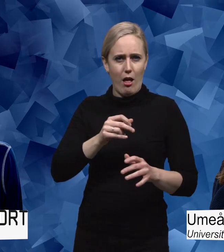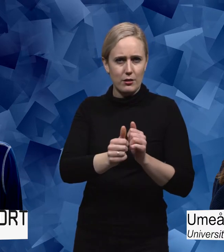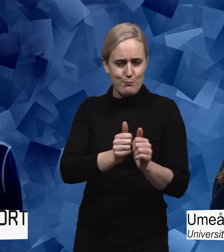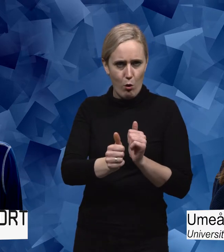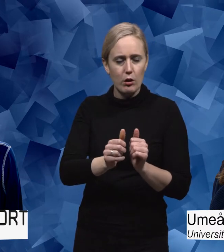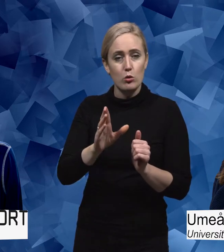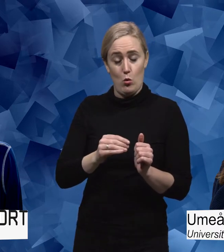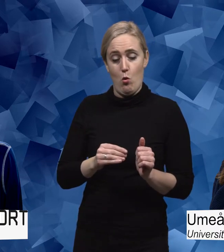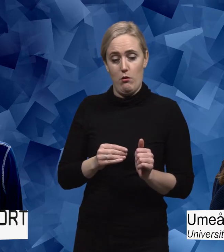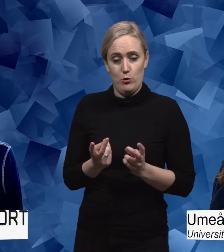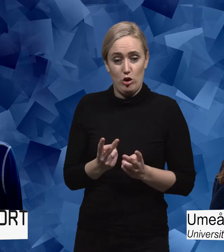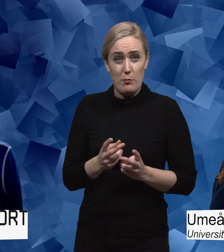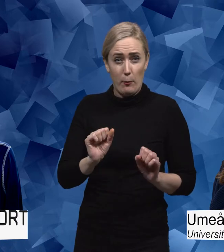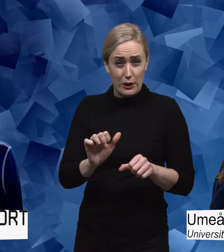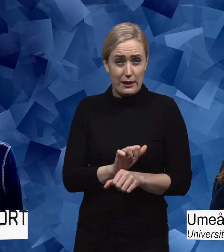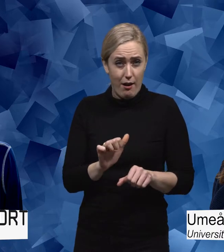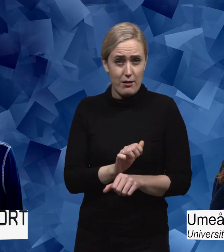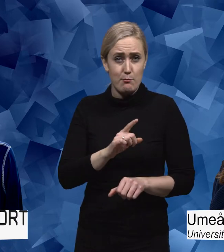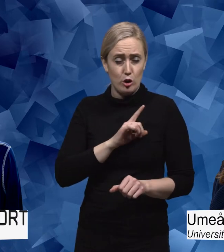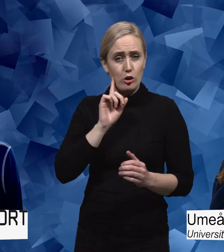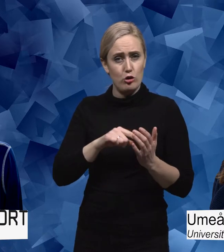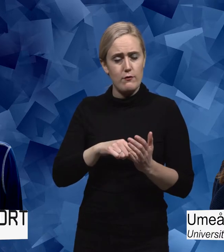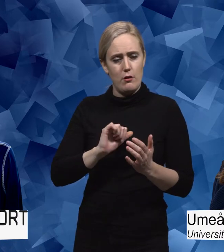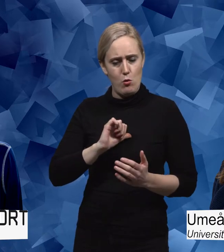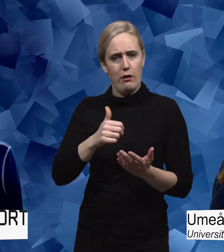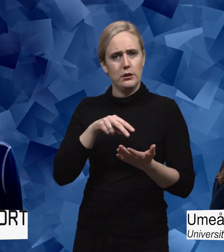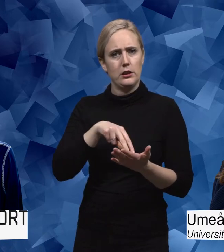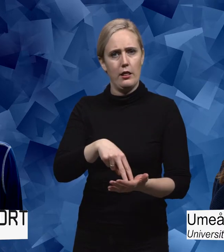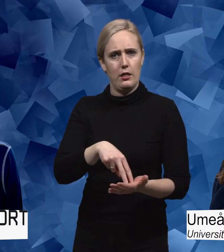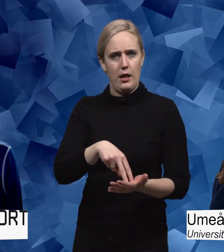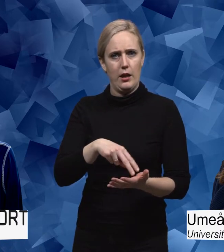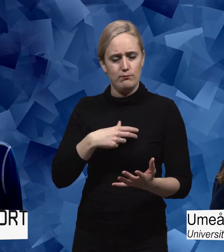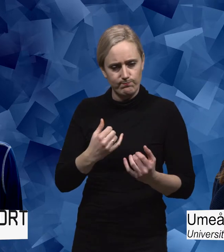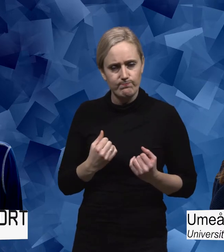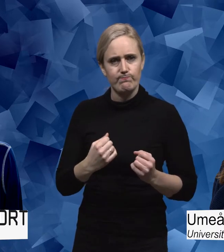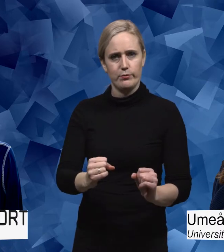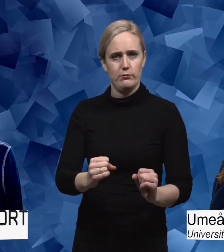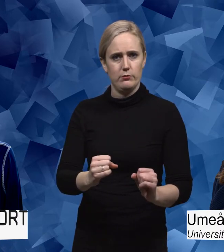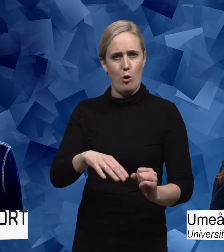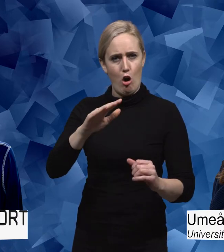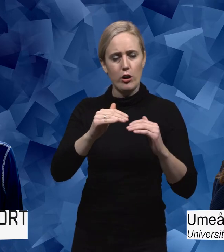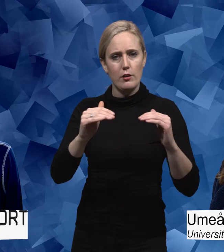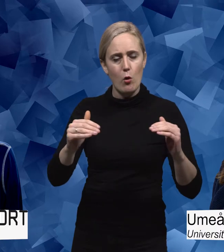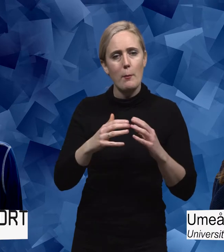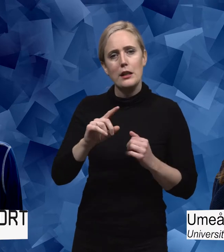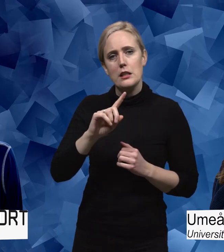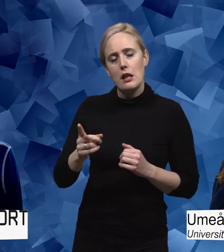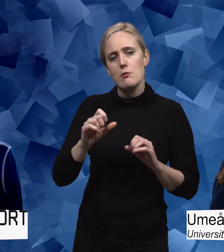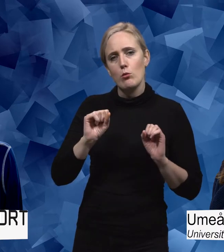först träna mycket för att bli så självständig och elitpresterande som möjligt. Men sen måste man ju på något vis